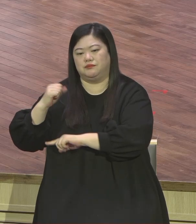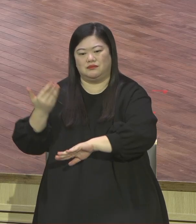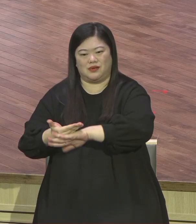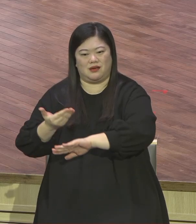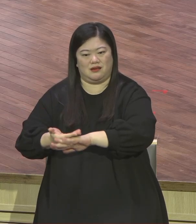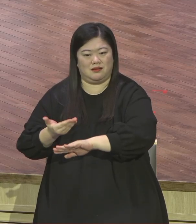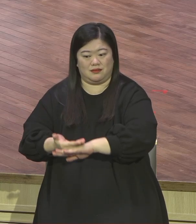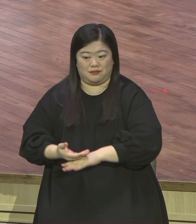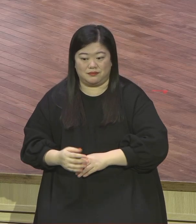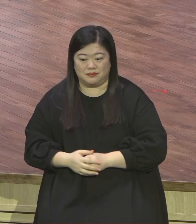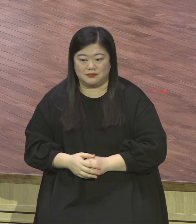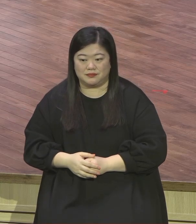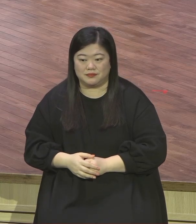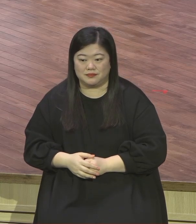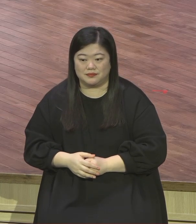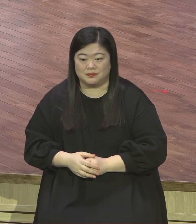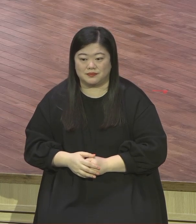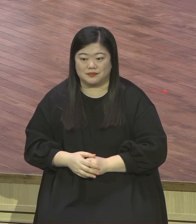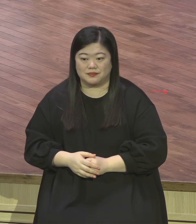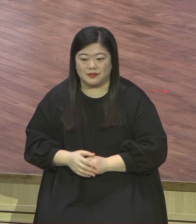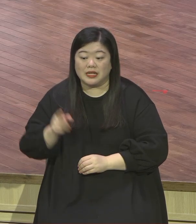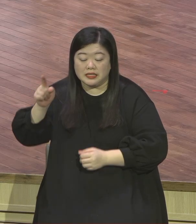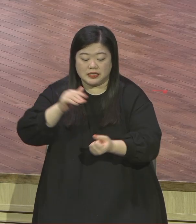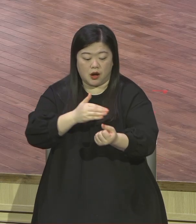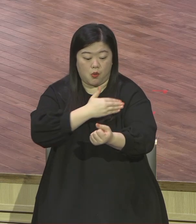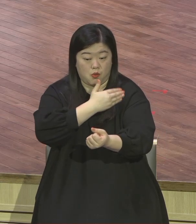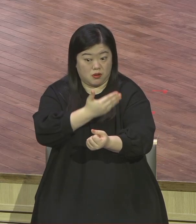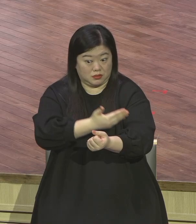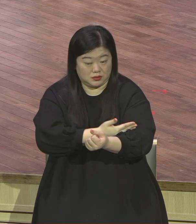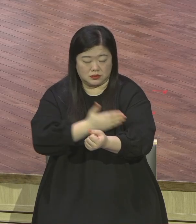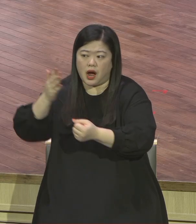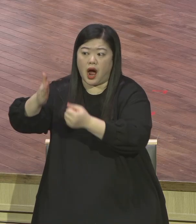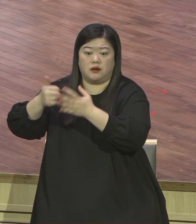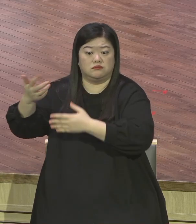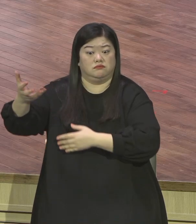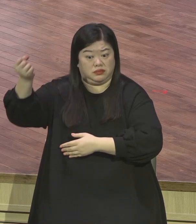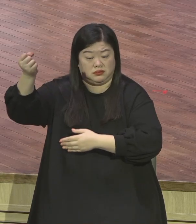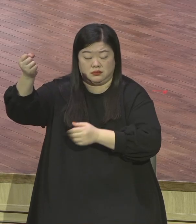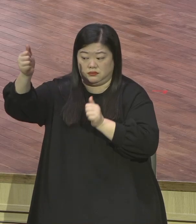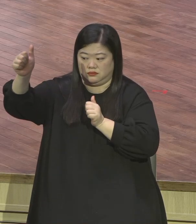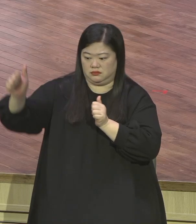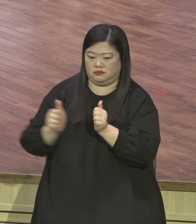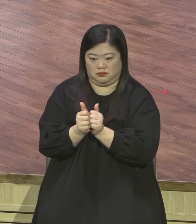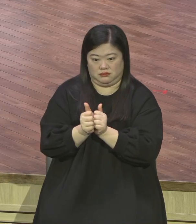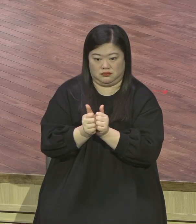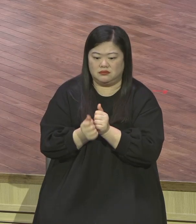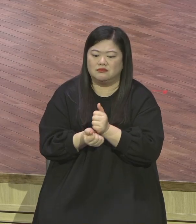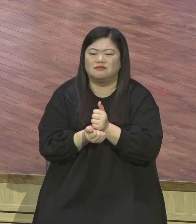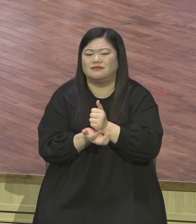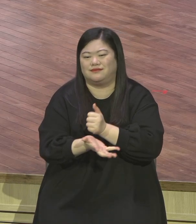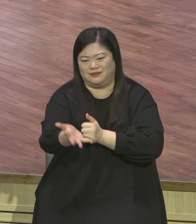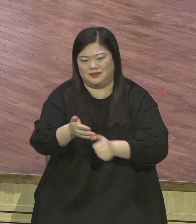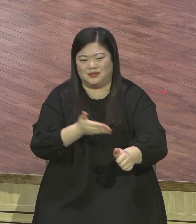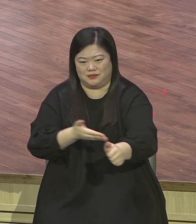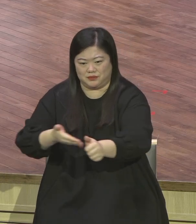그러한 권능의 삶을 살게 됩니다 이런 영적 세계를 먼저 누러야